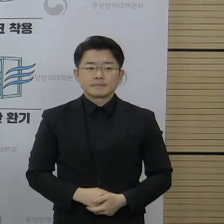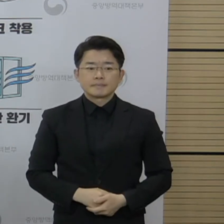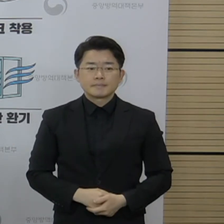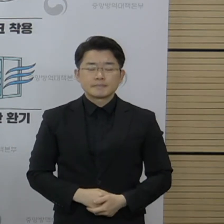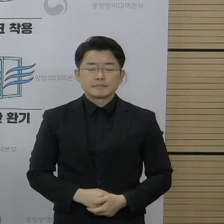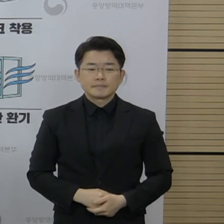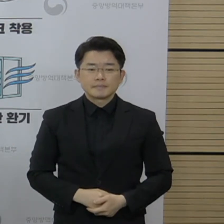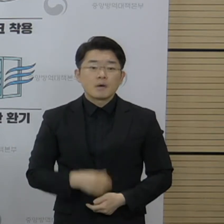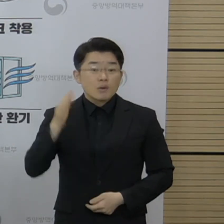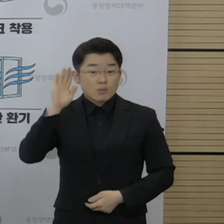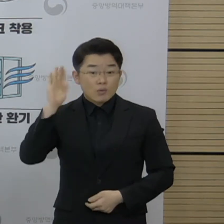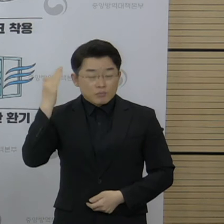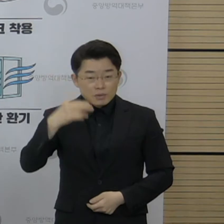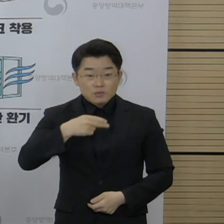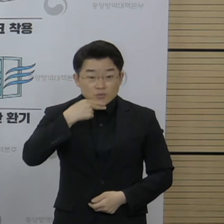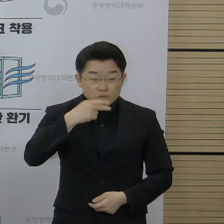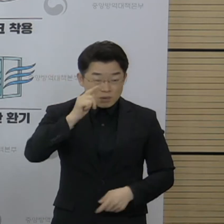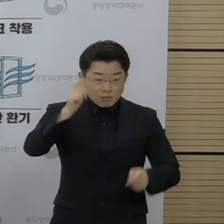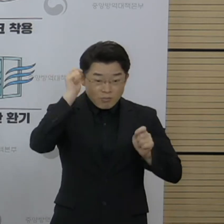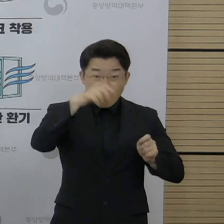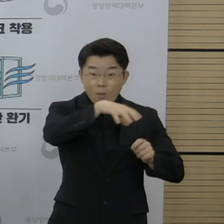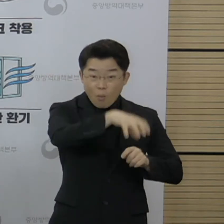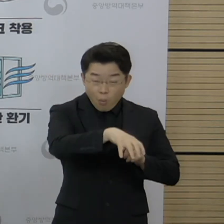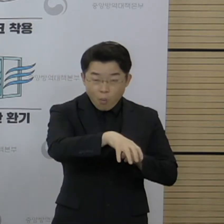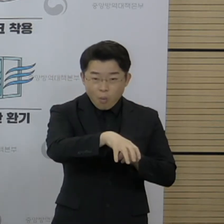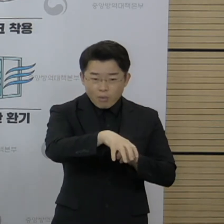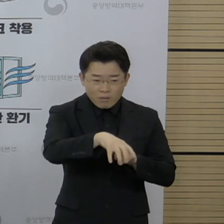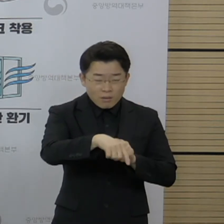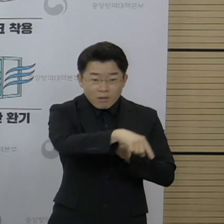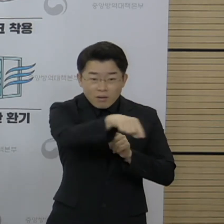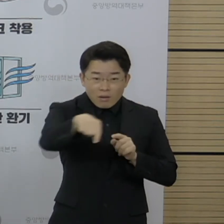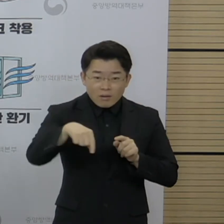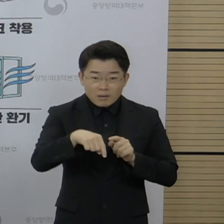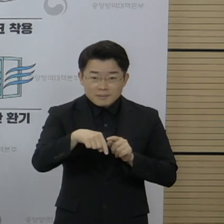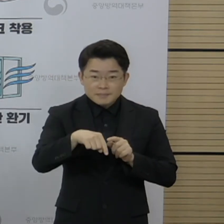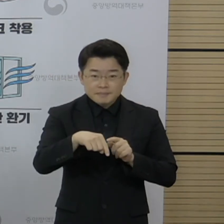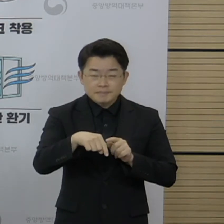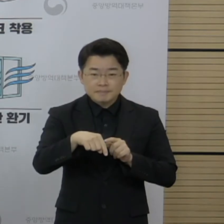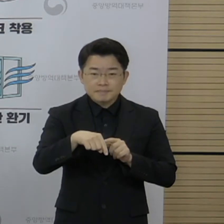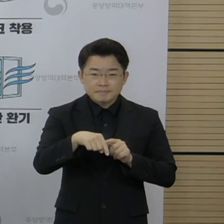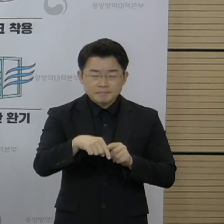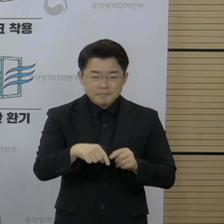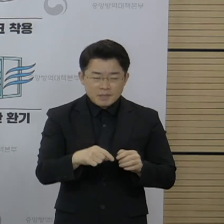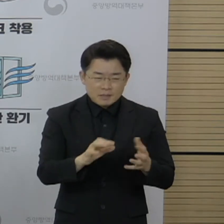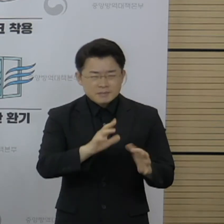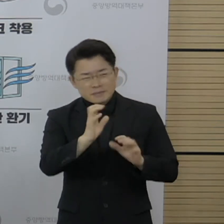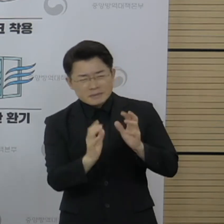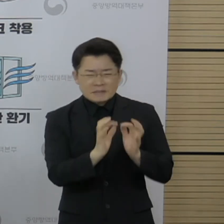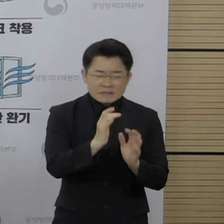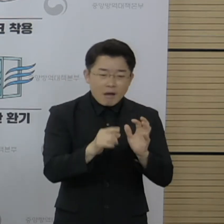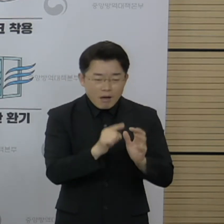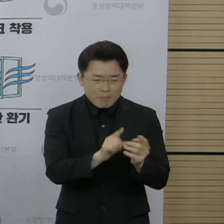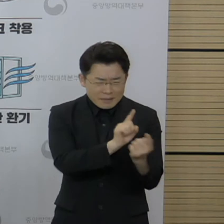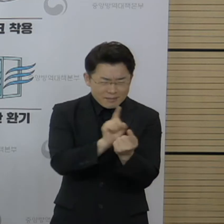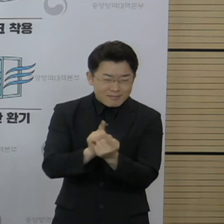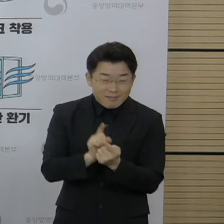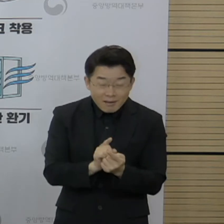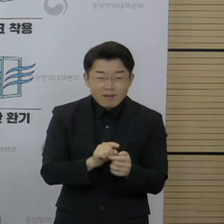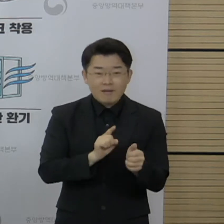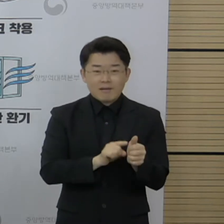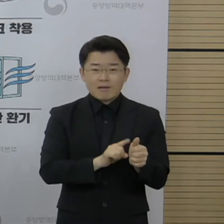최근 클럽이나 주점과 같이 밀집되고 밀폐된 공간에서 많은 사람들과 접촉한 분들은